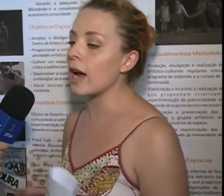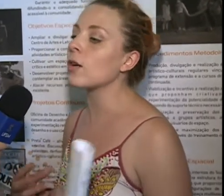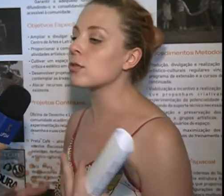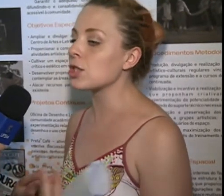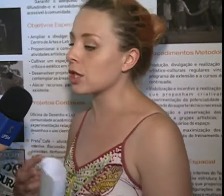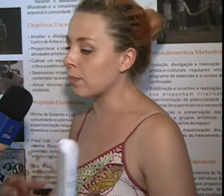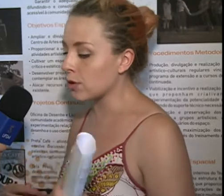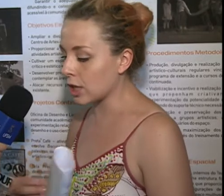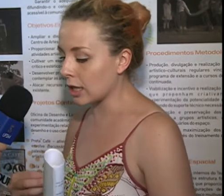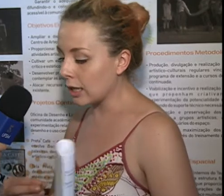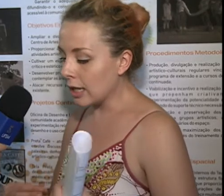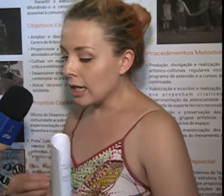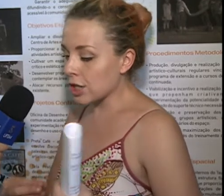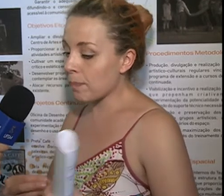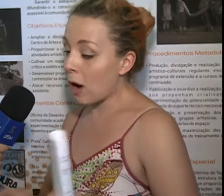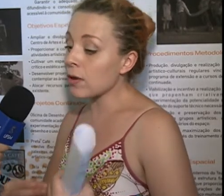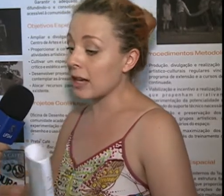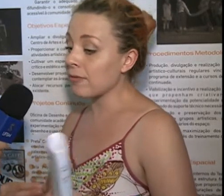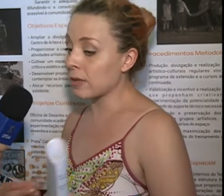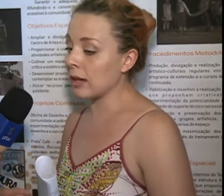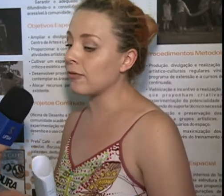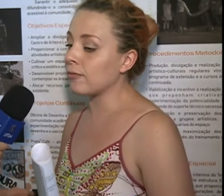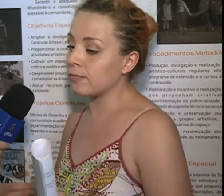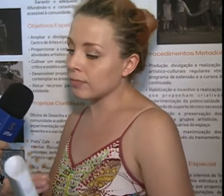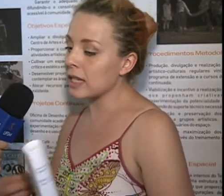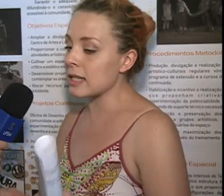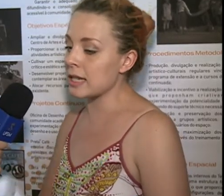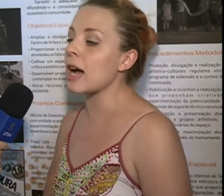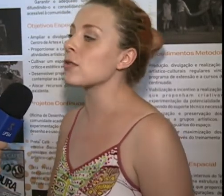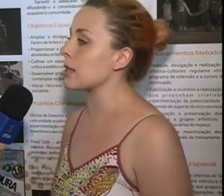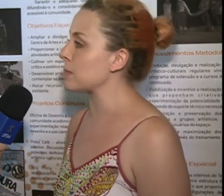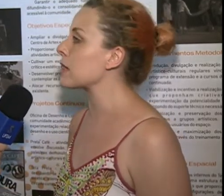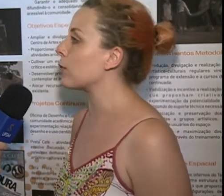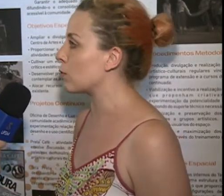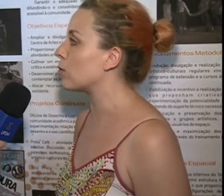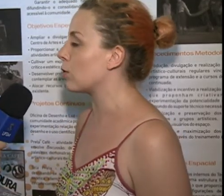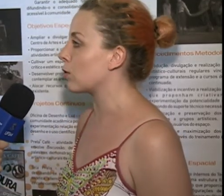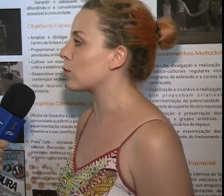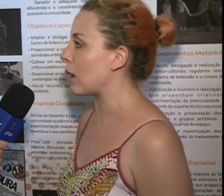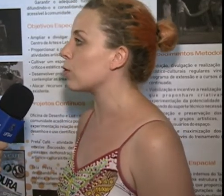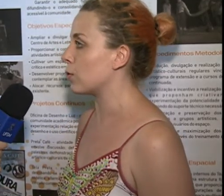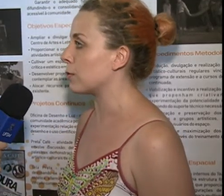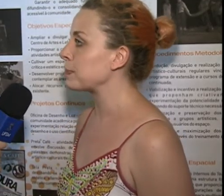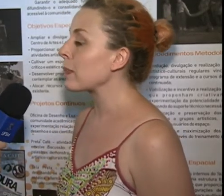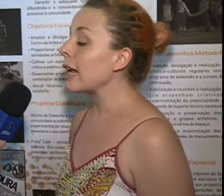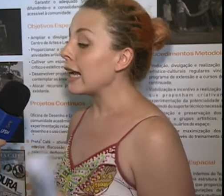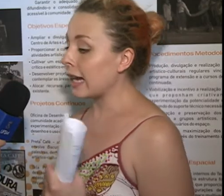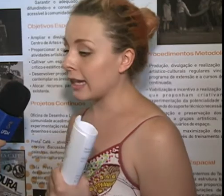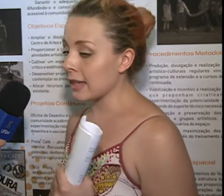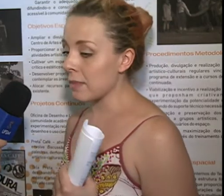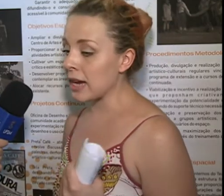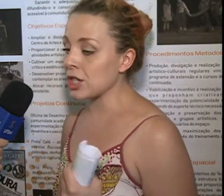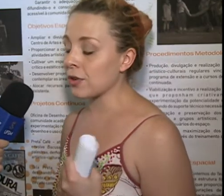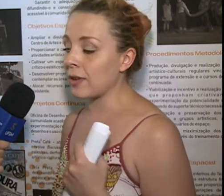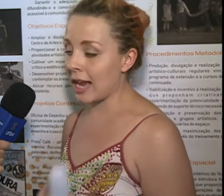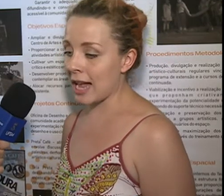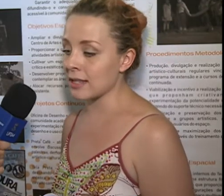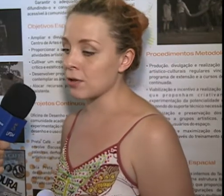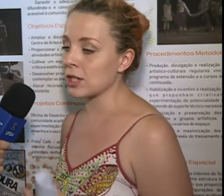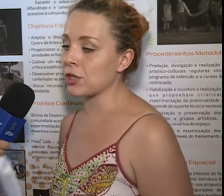outro tipo de palco que siga a concepção do aluno. E também a gente oferece, como a gente